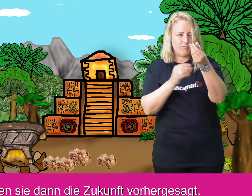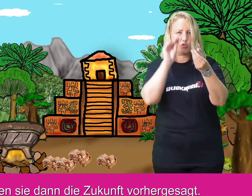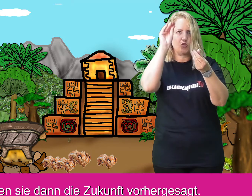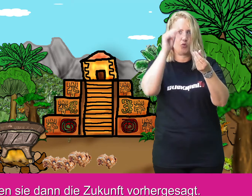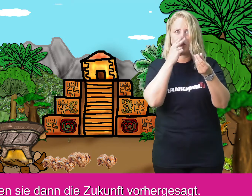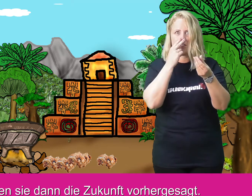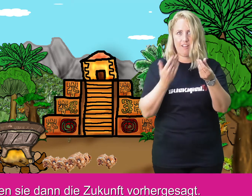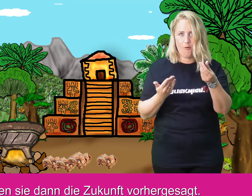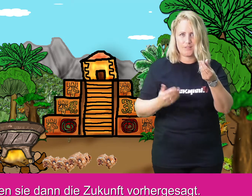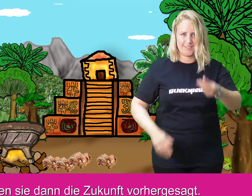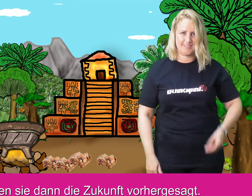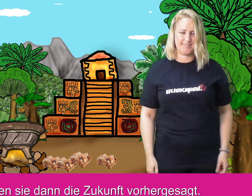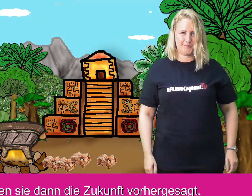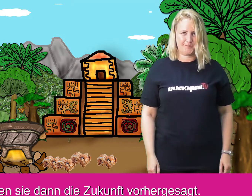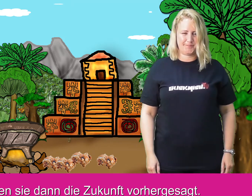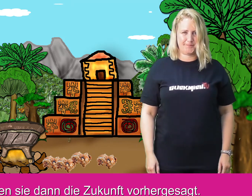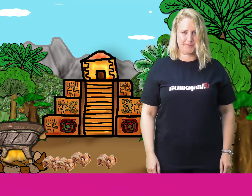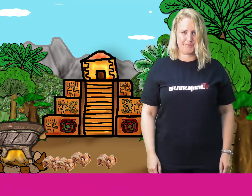Daraus haben sie dann die Zukunft vorhergesagt.